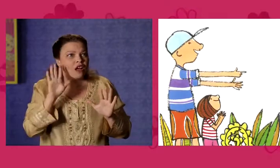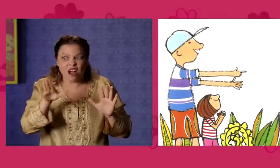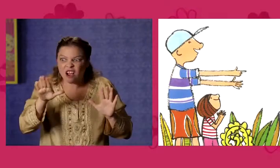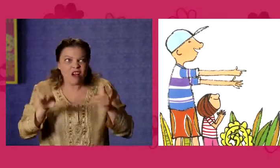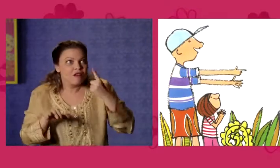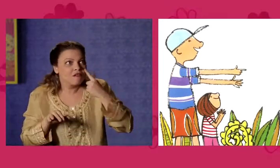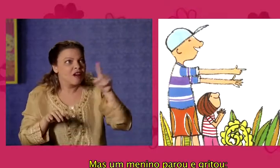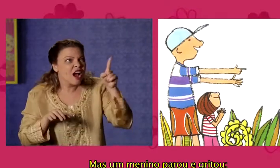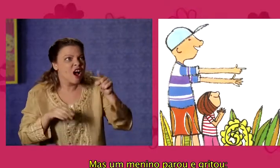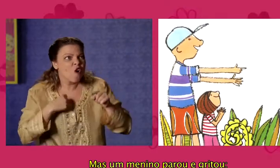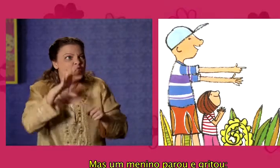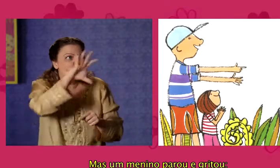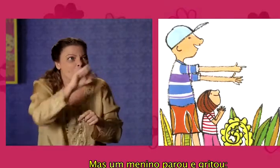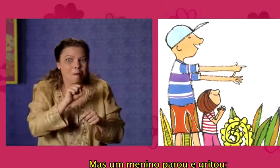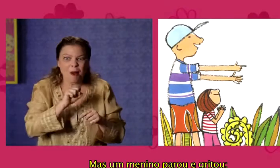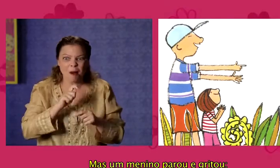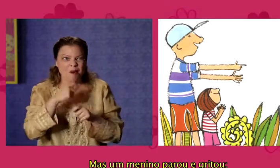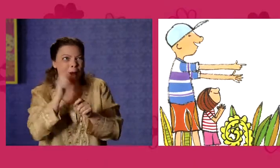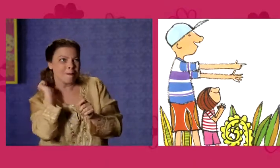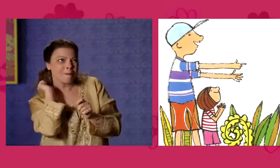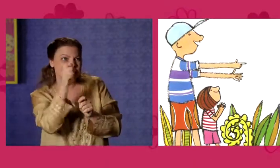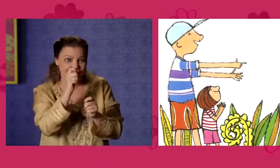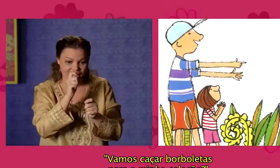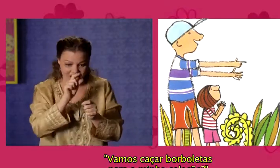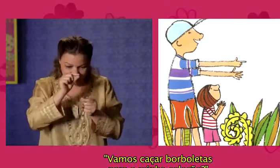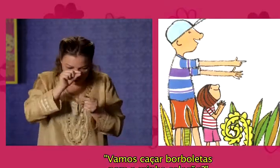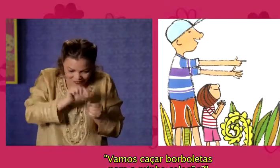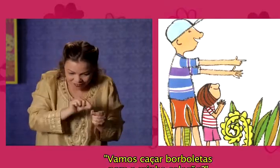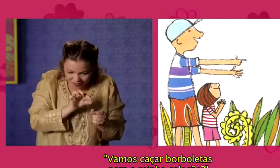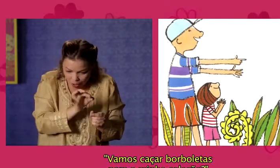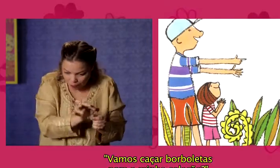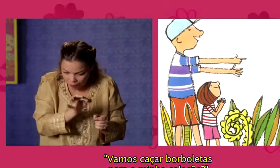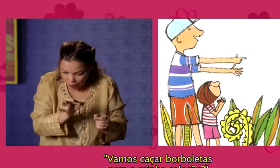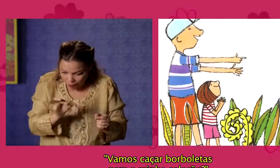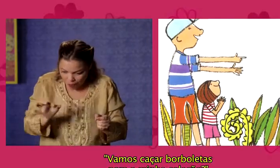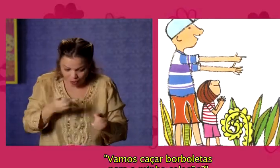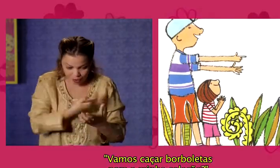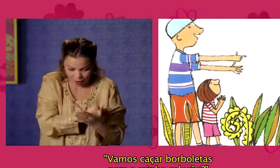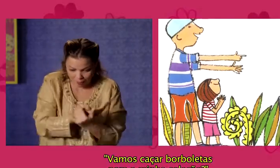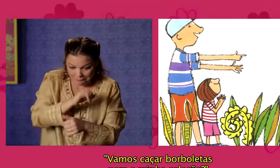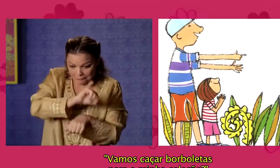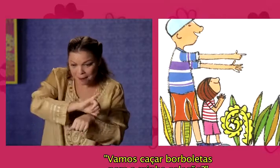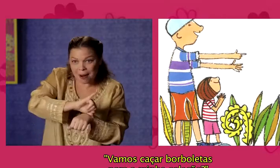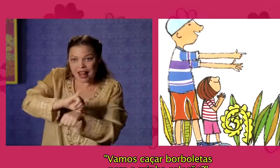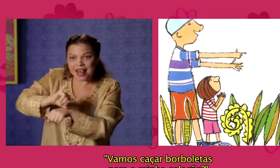Mas o menino parou e gritou. Vamos caçar borboletas para minha coleção.